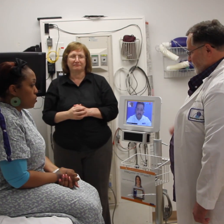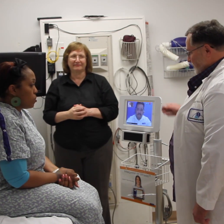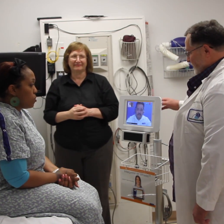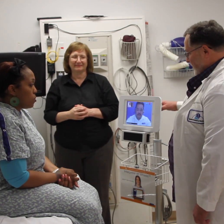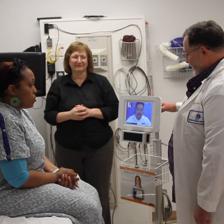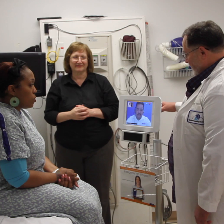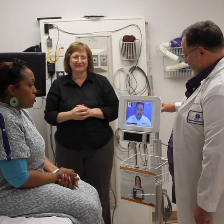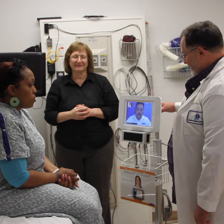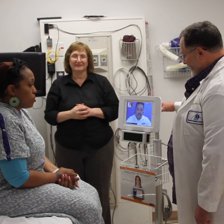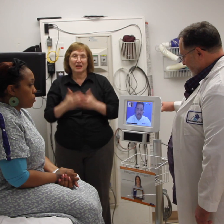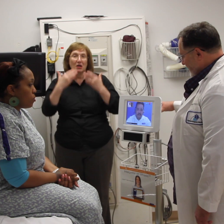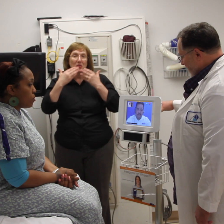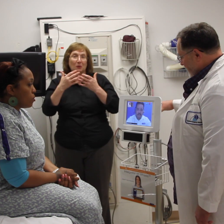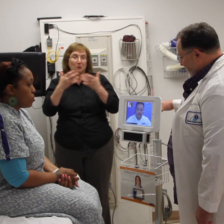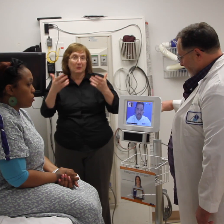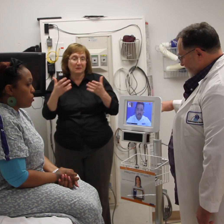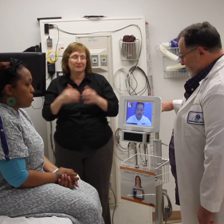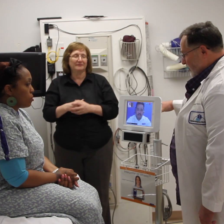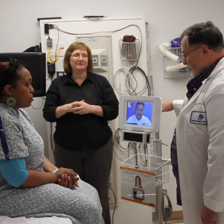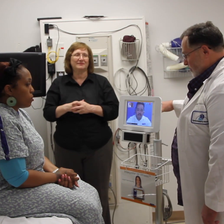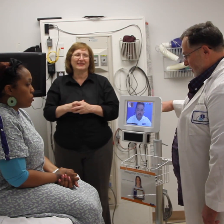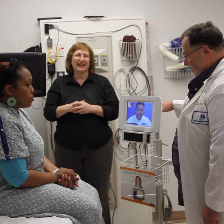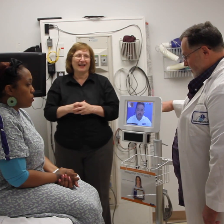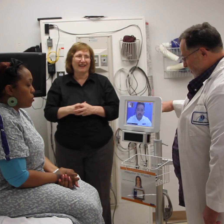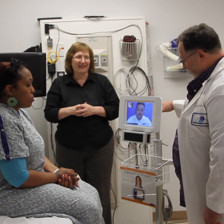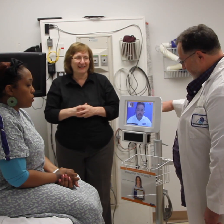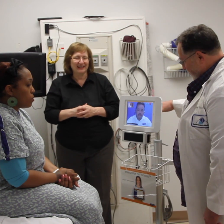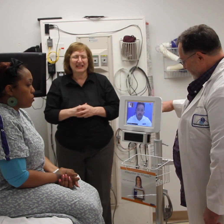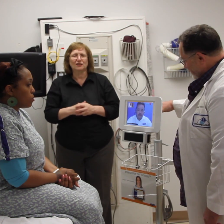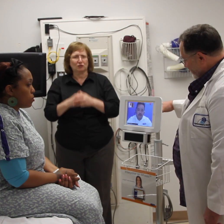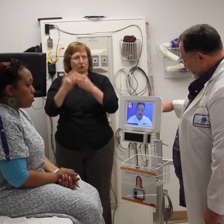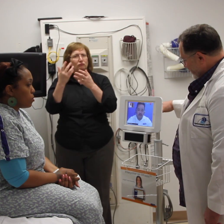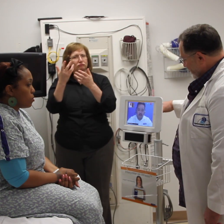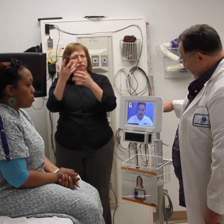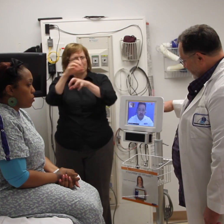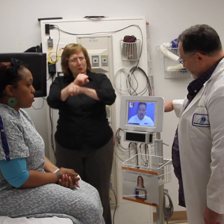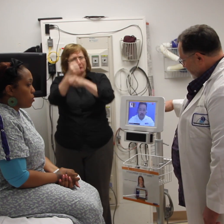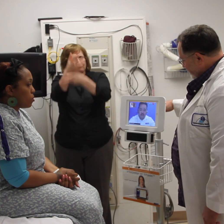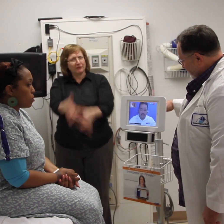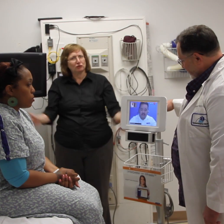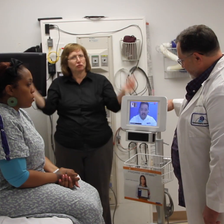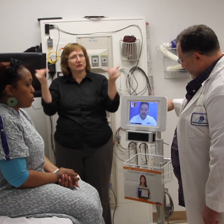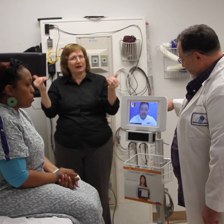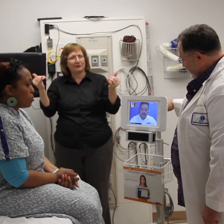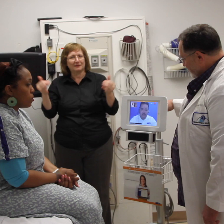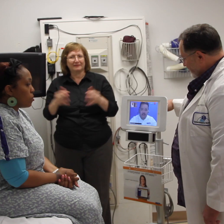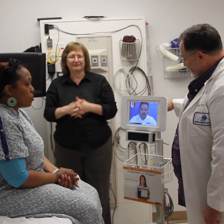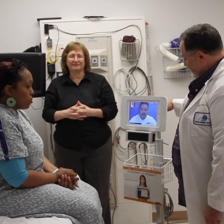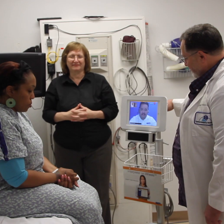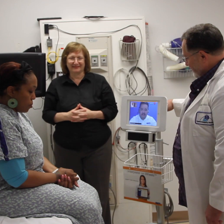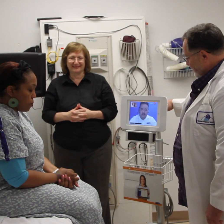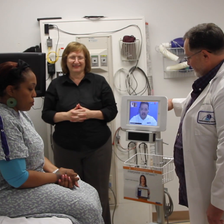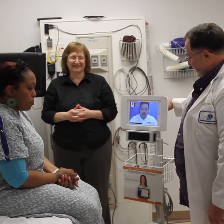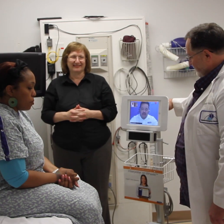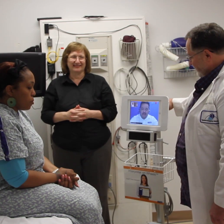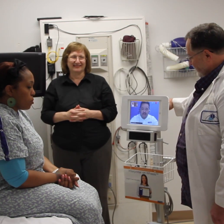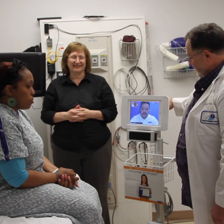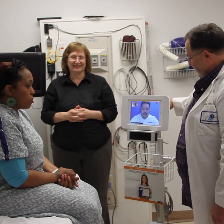Very well then, thank you. Alright, thank you. that's all for now. Bueno, gracias. Será todo por ahora. Will that be all for the